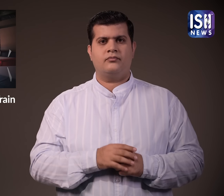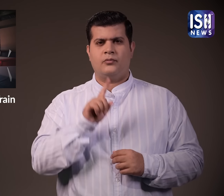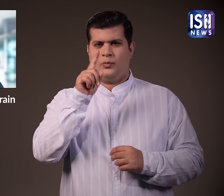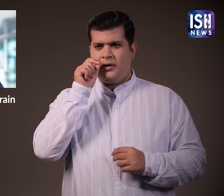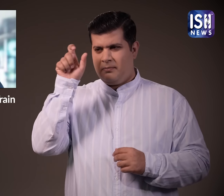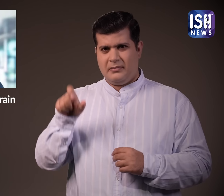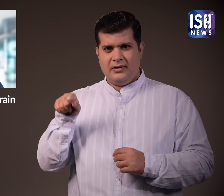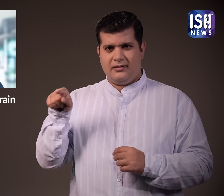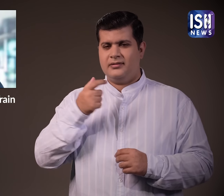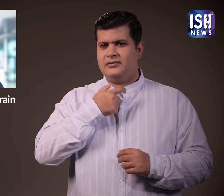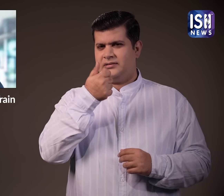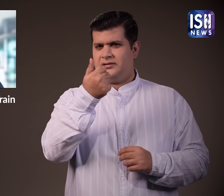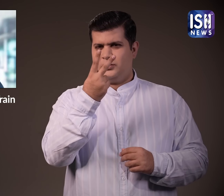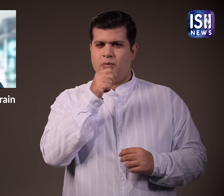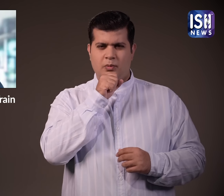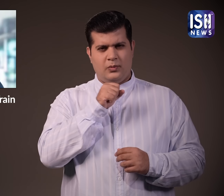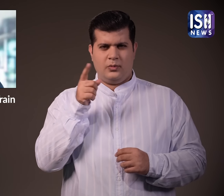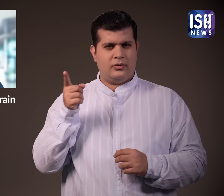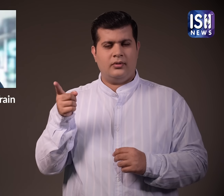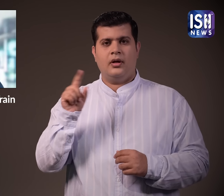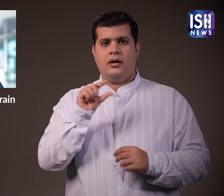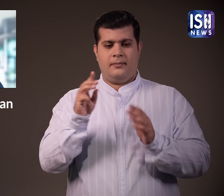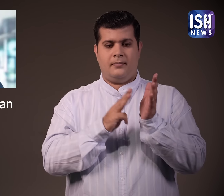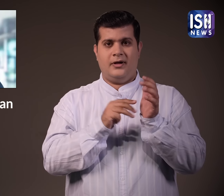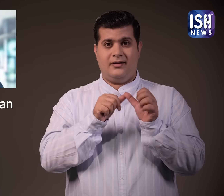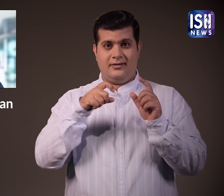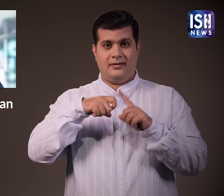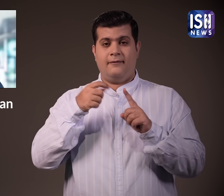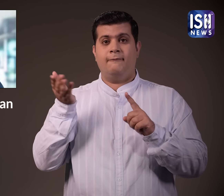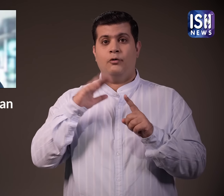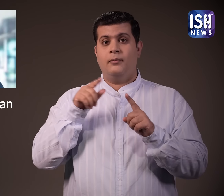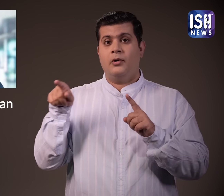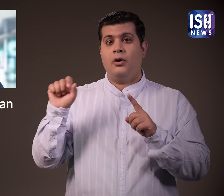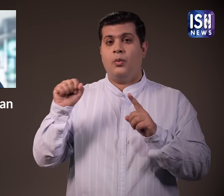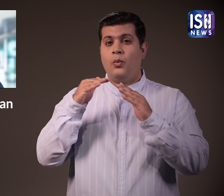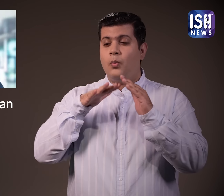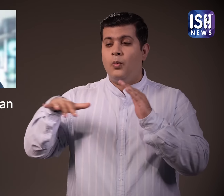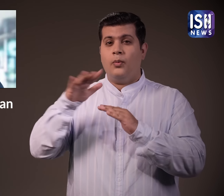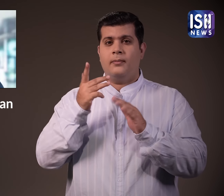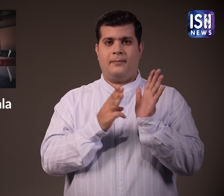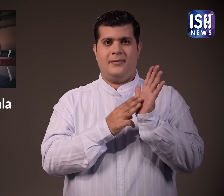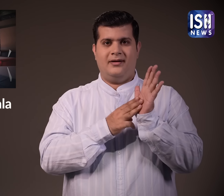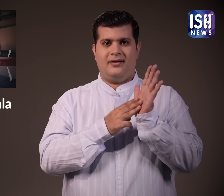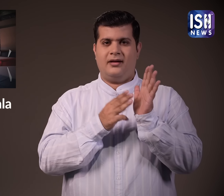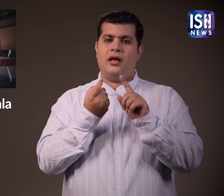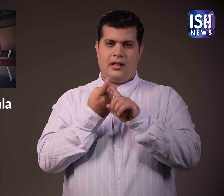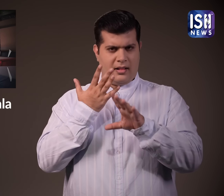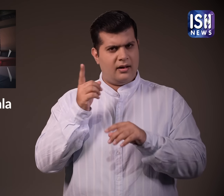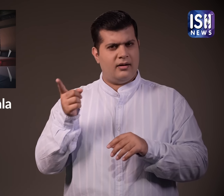क्यों 62 वर्षिय व्यक्ति माराडिकल अली खान मरंचेरी केरला से है और